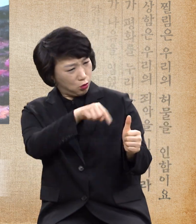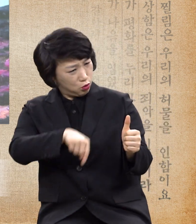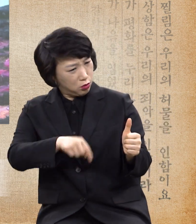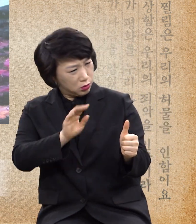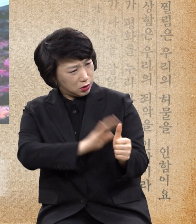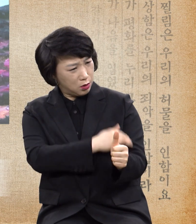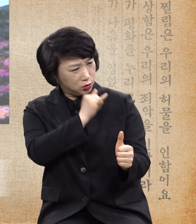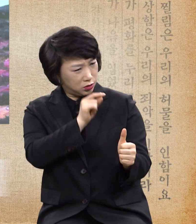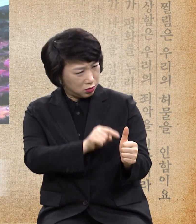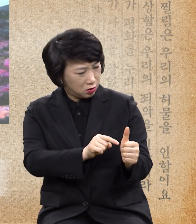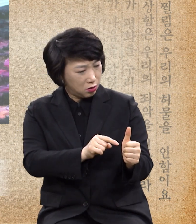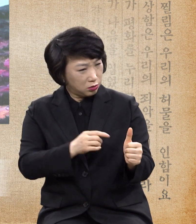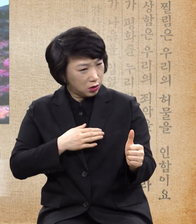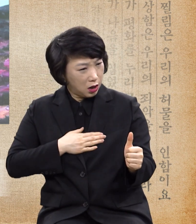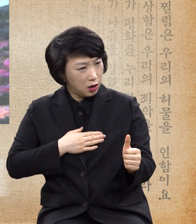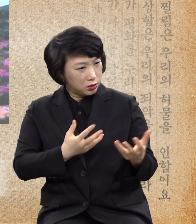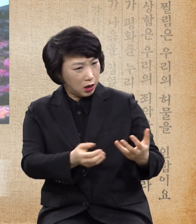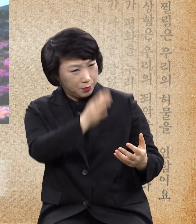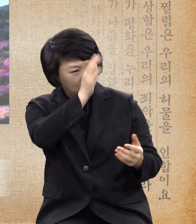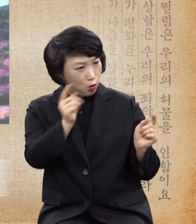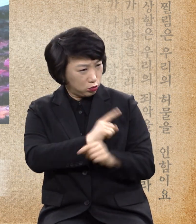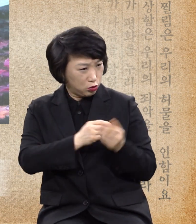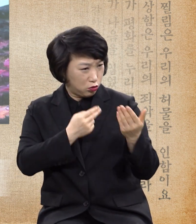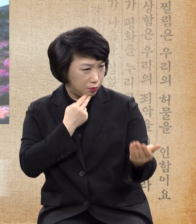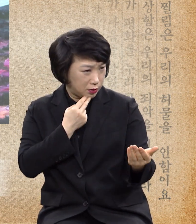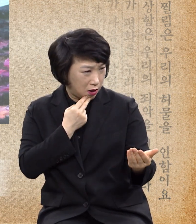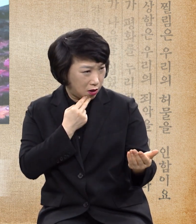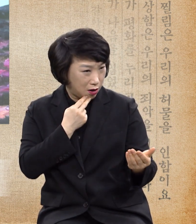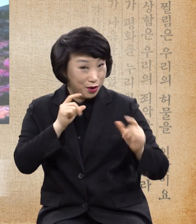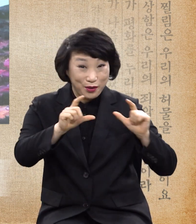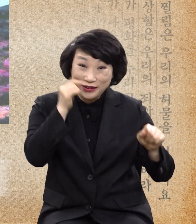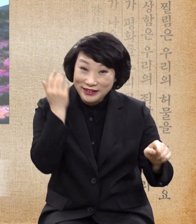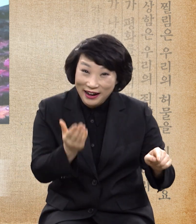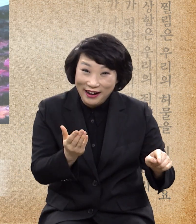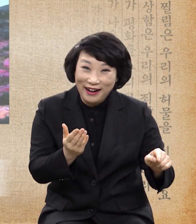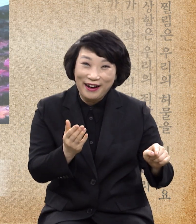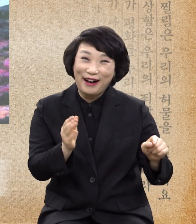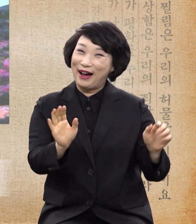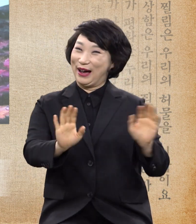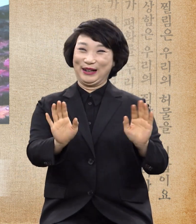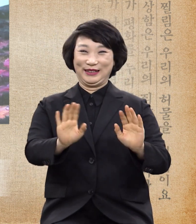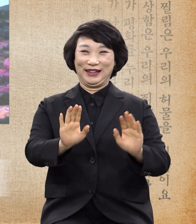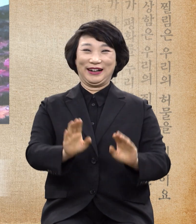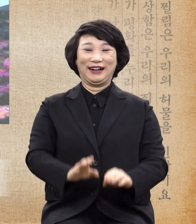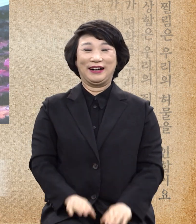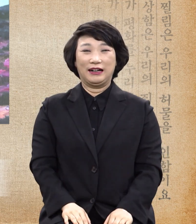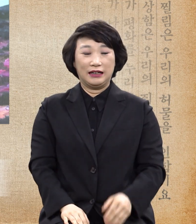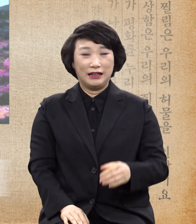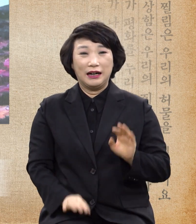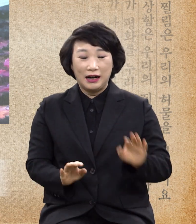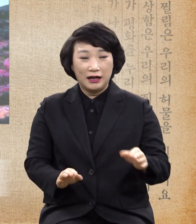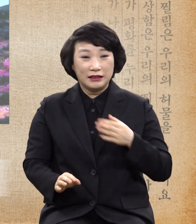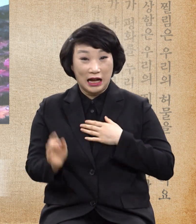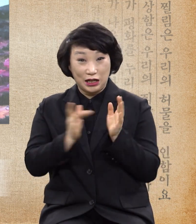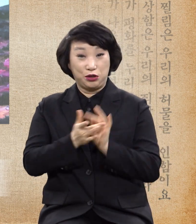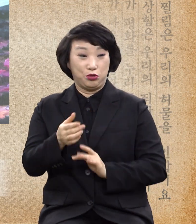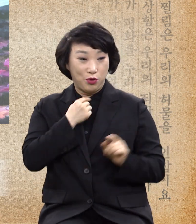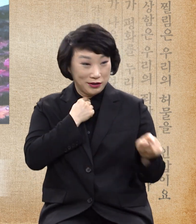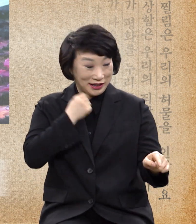난 나병은 못 고치는데 그렇게 말씀하셨어요 내가 원하오니 깨끗함을